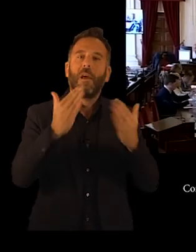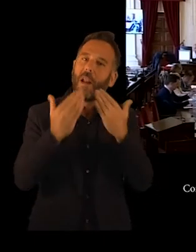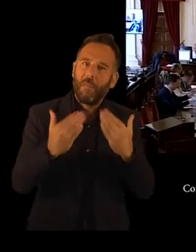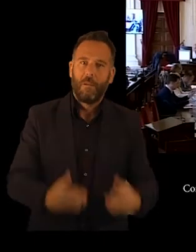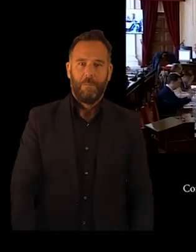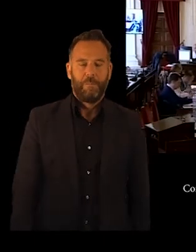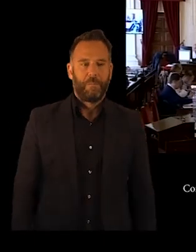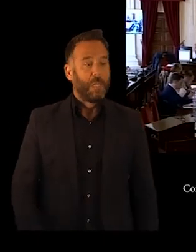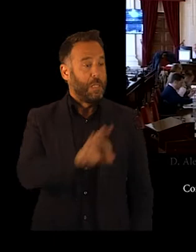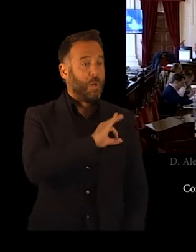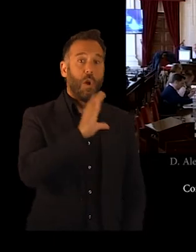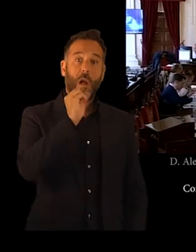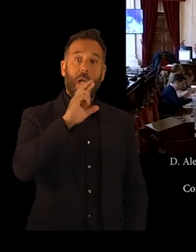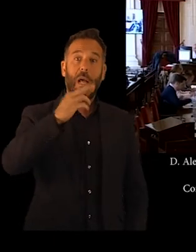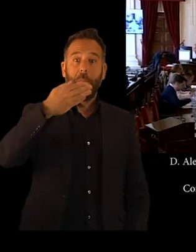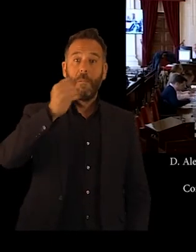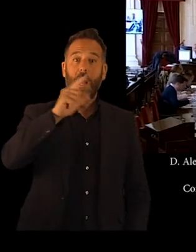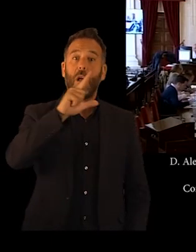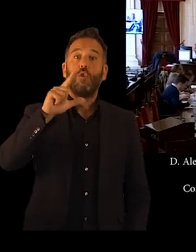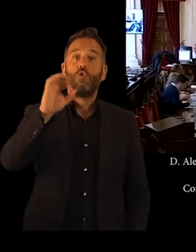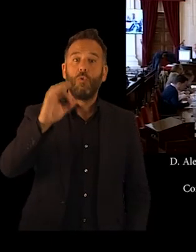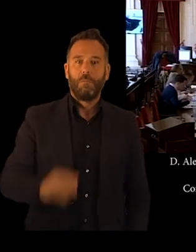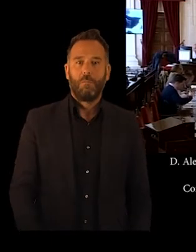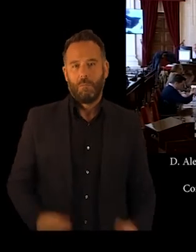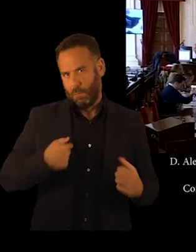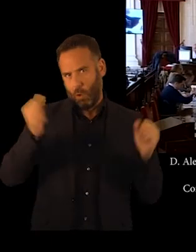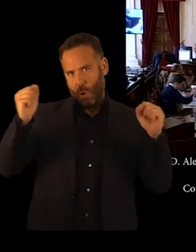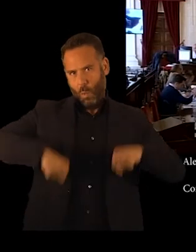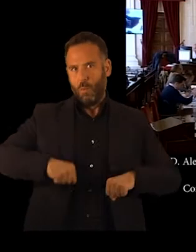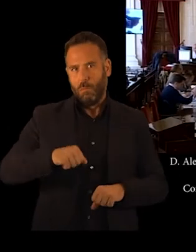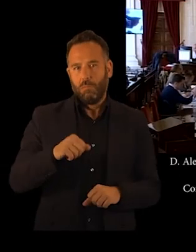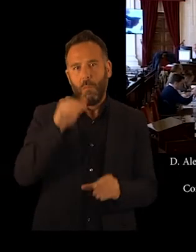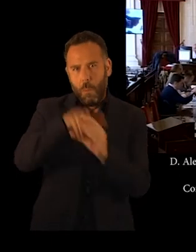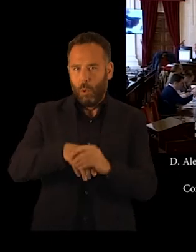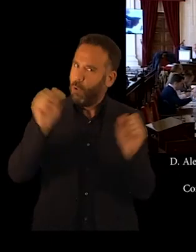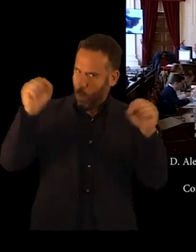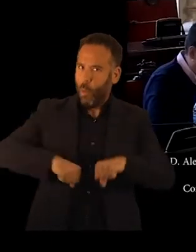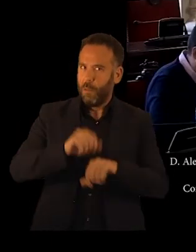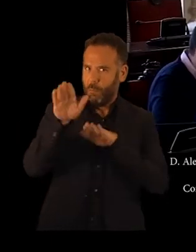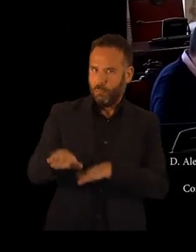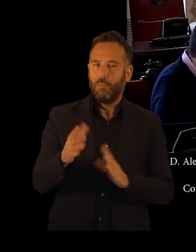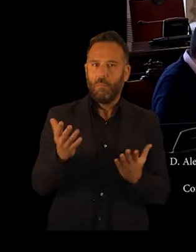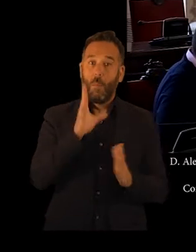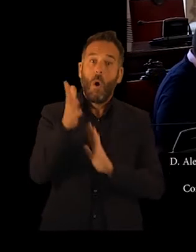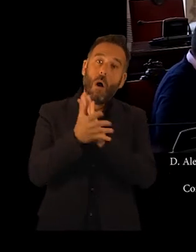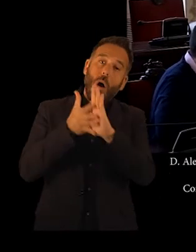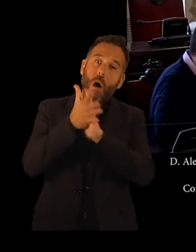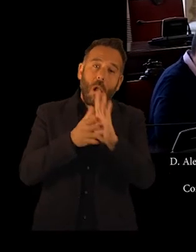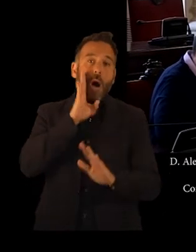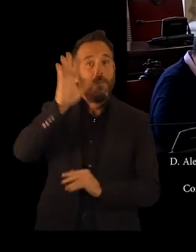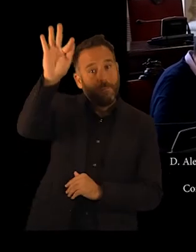SEÑOR Señor Carballo, nosotros vamos a apoyar también la moción, puesto que, como se acaba de decir,